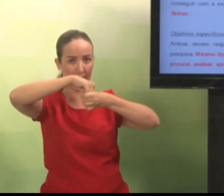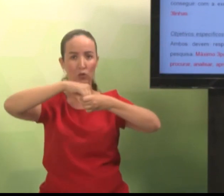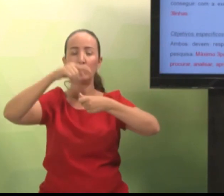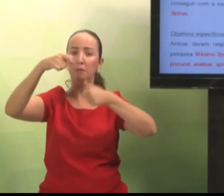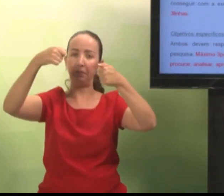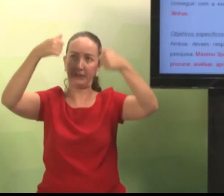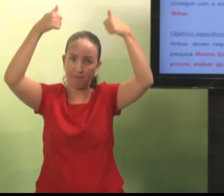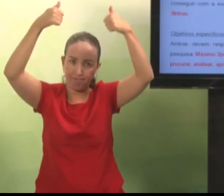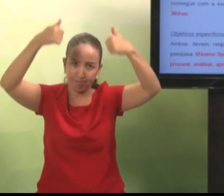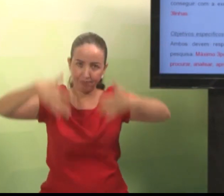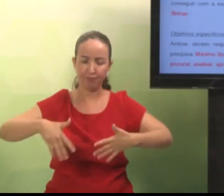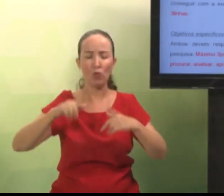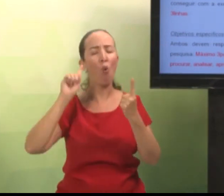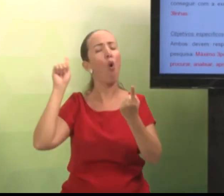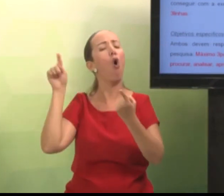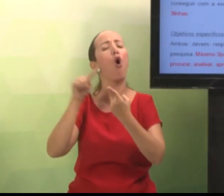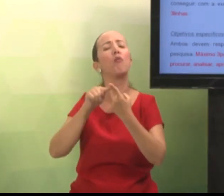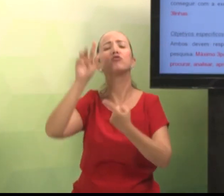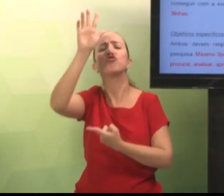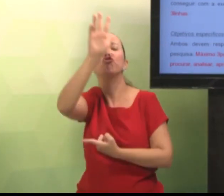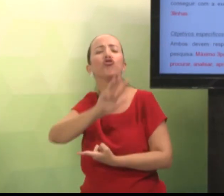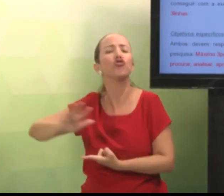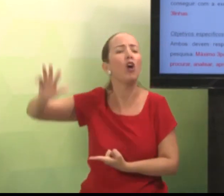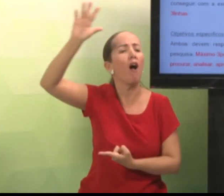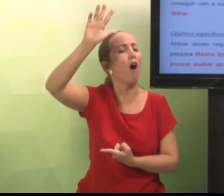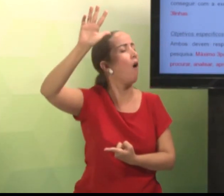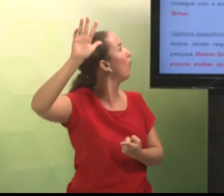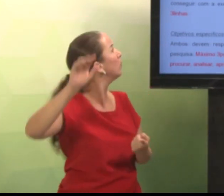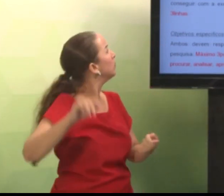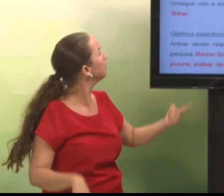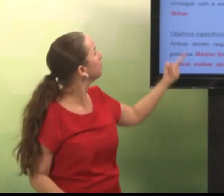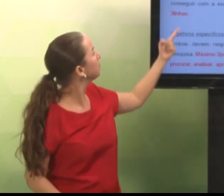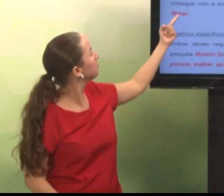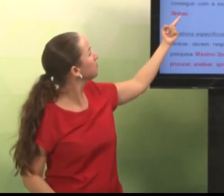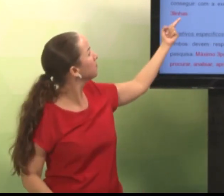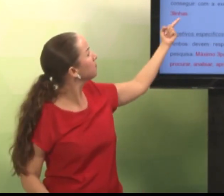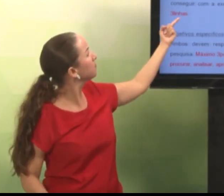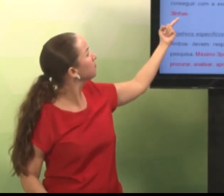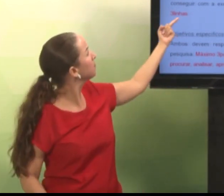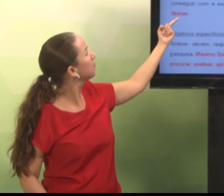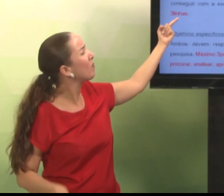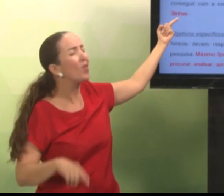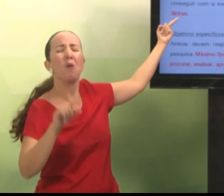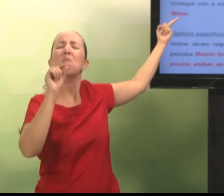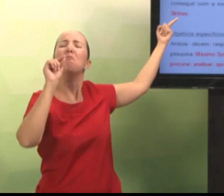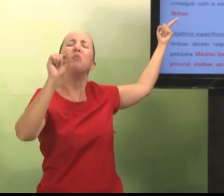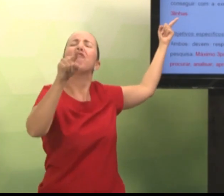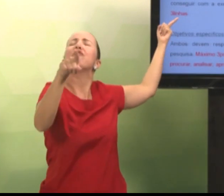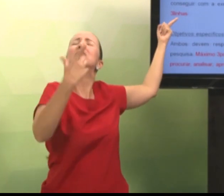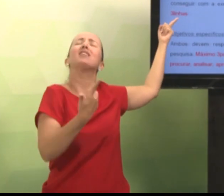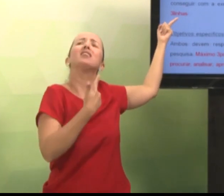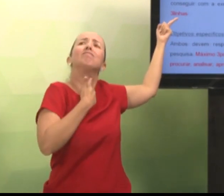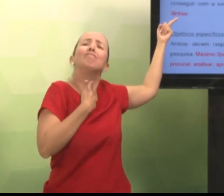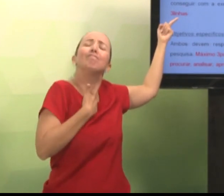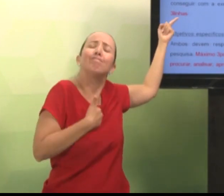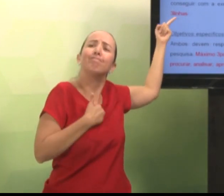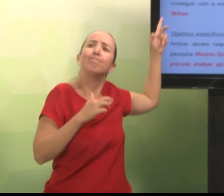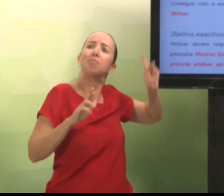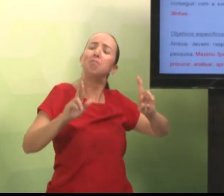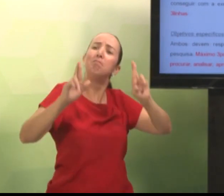Então, eu tenho aqui o objetivo geral, no qual eu vou explicar o que eu